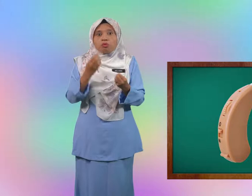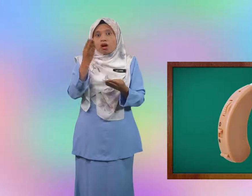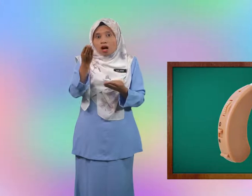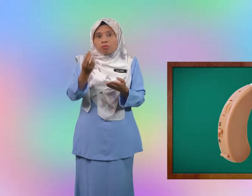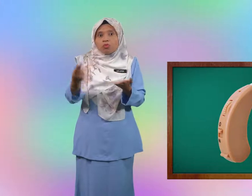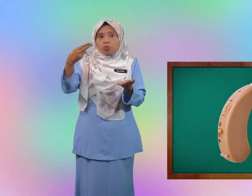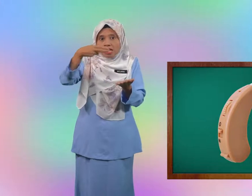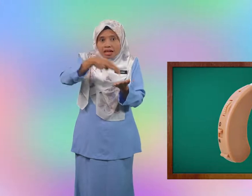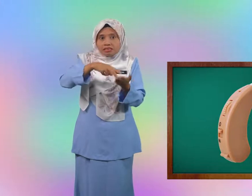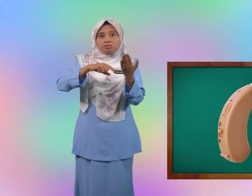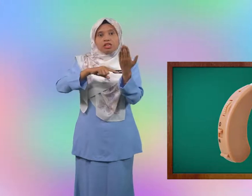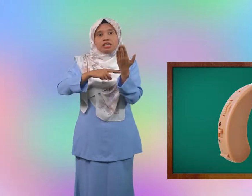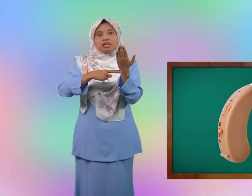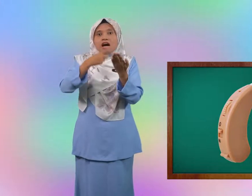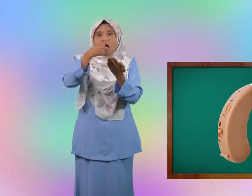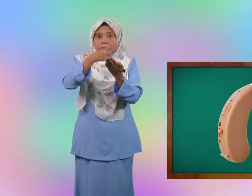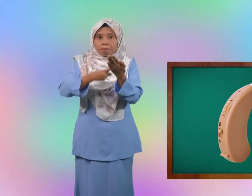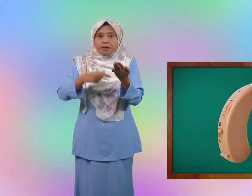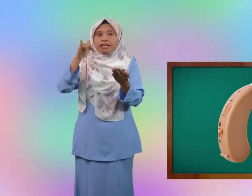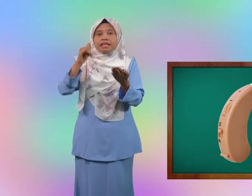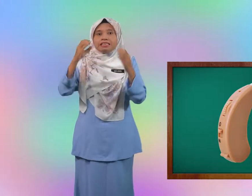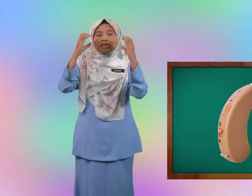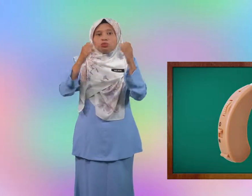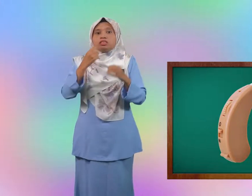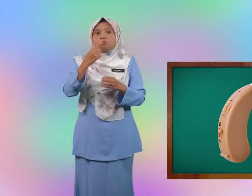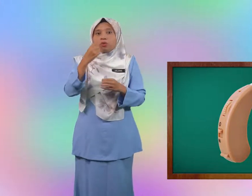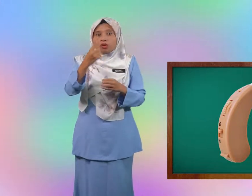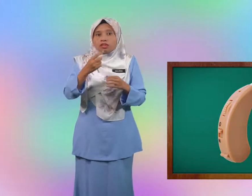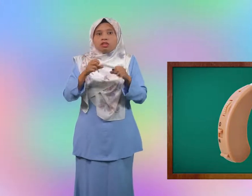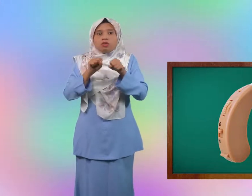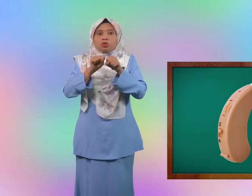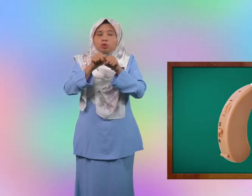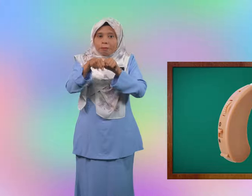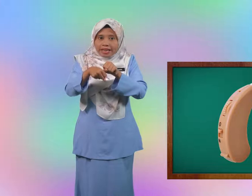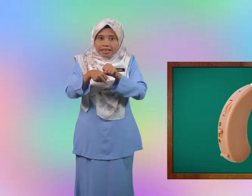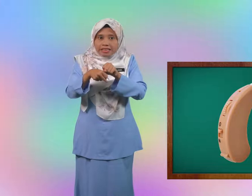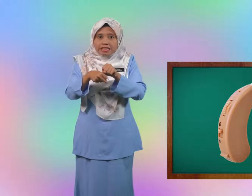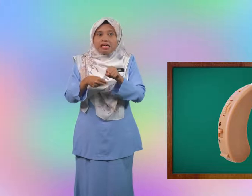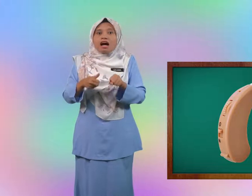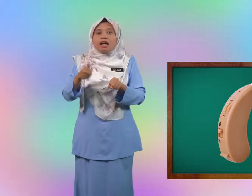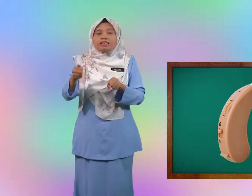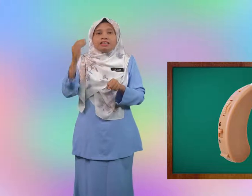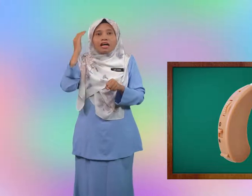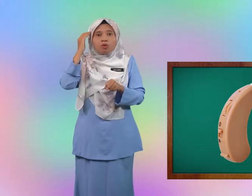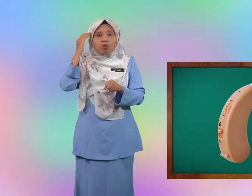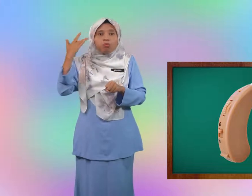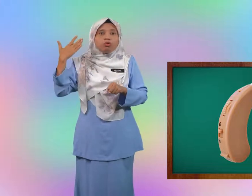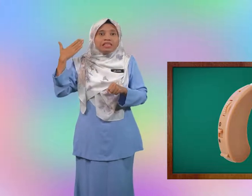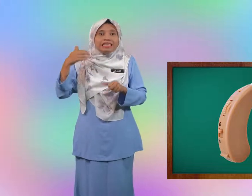kamu ulang semula apa yang Cikgu sebut supaya anda tahu bunyi